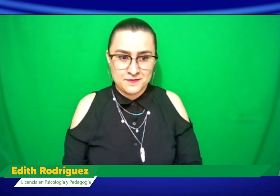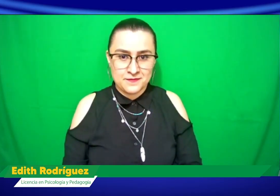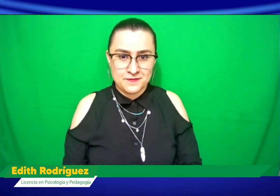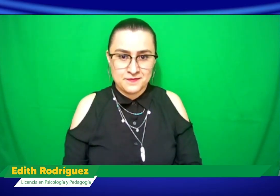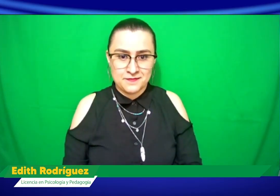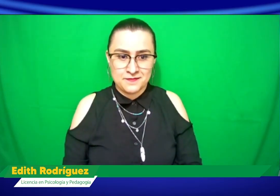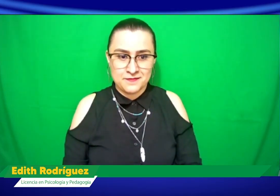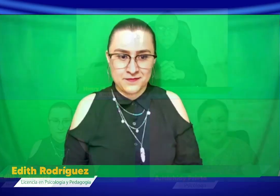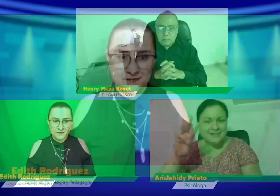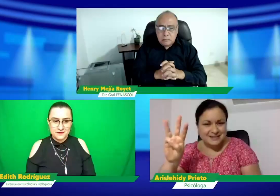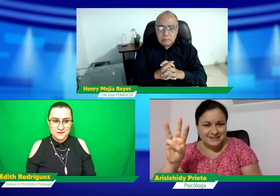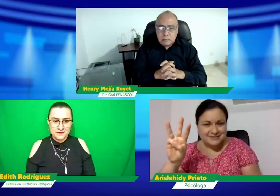Sí, hay una línea